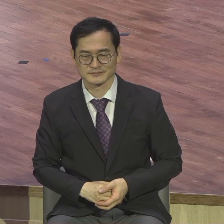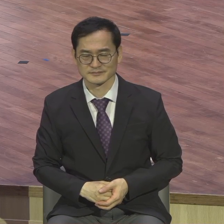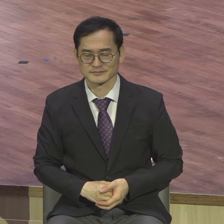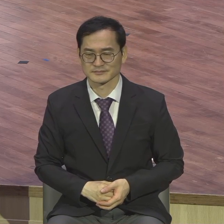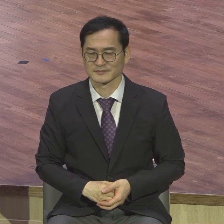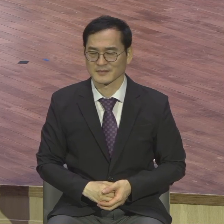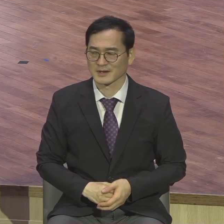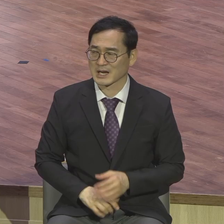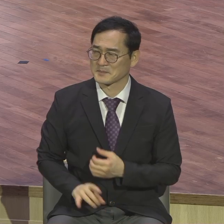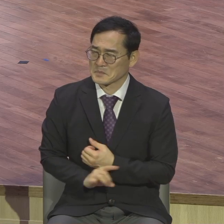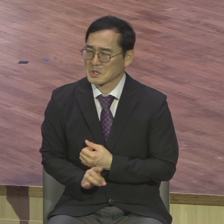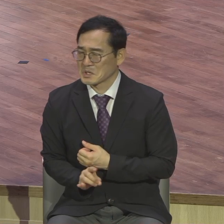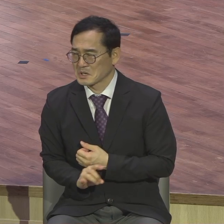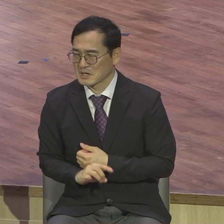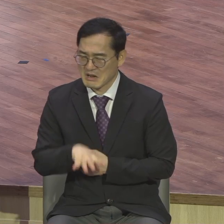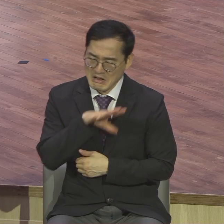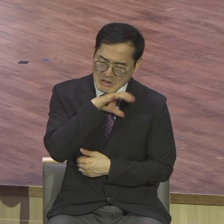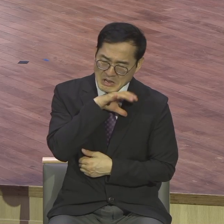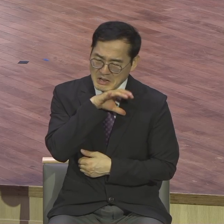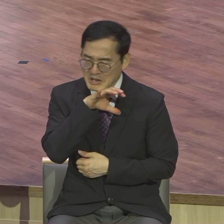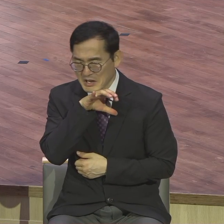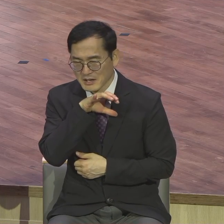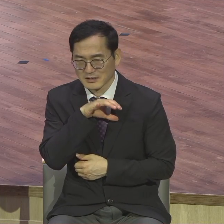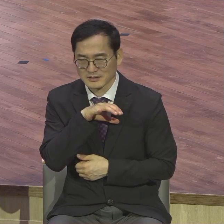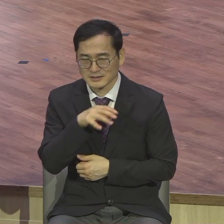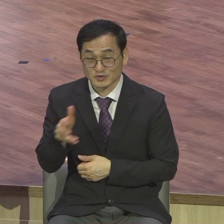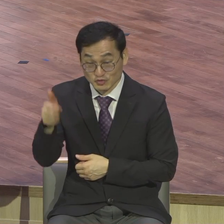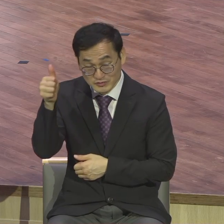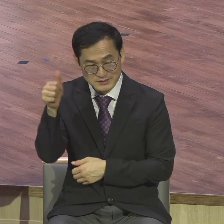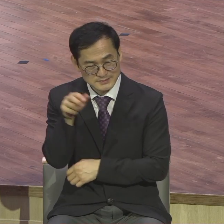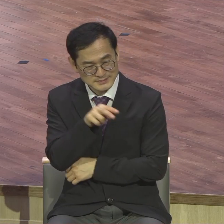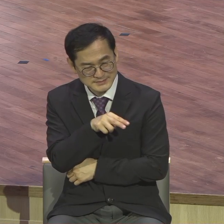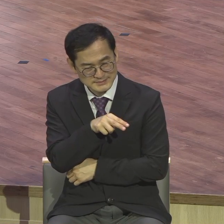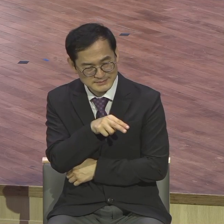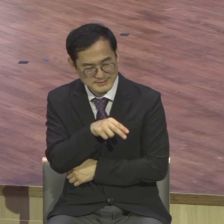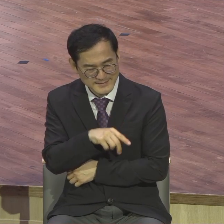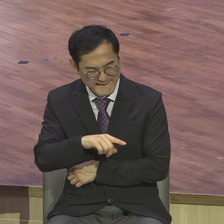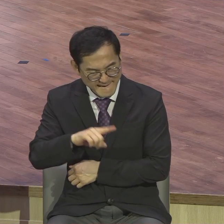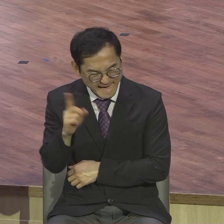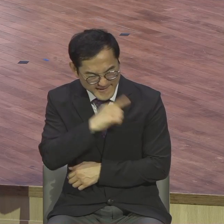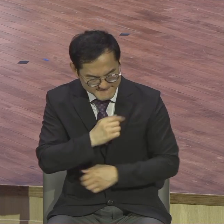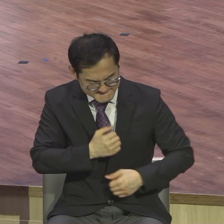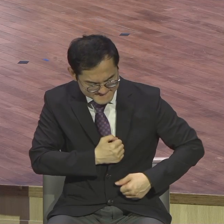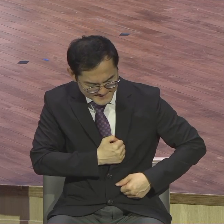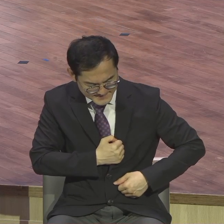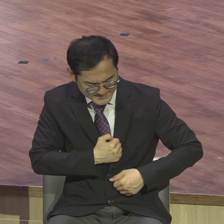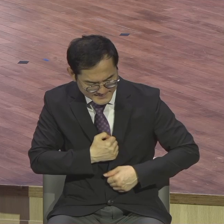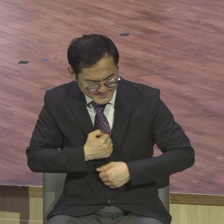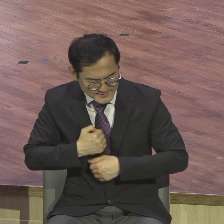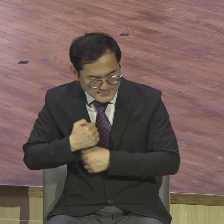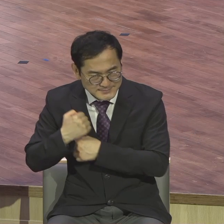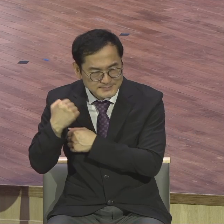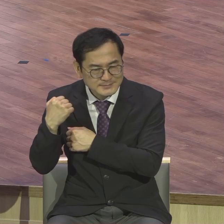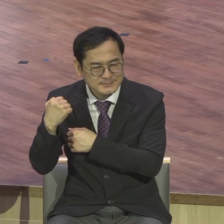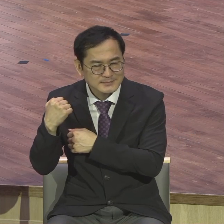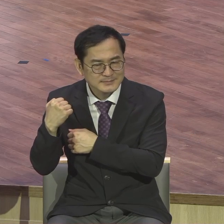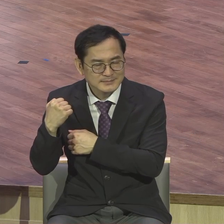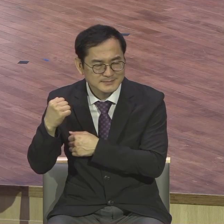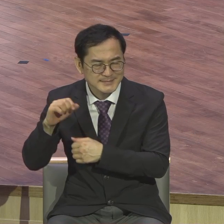종의 태도에 대해서 주인은 뭐랍니까 악하고 깨어른 종 책망하죠 그리고